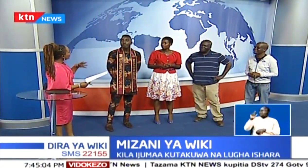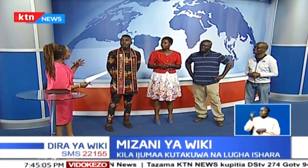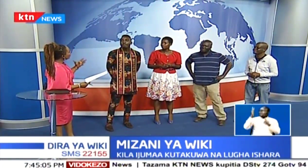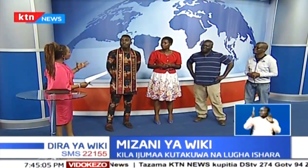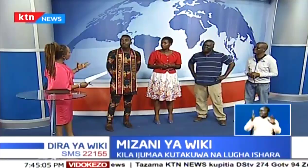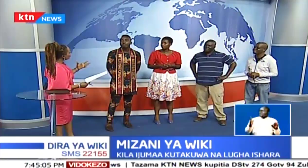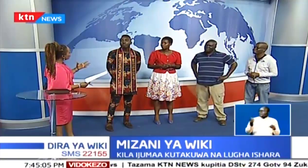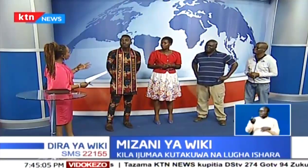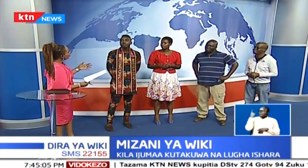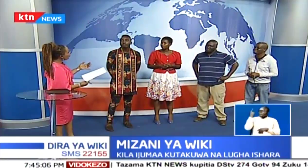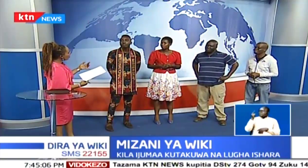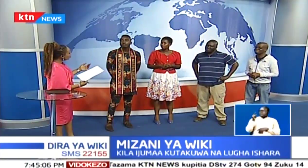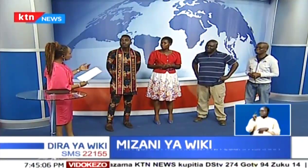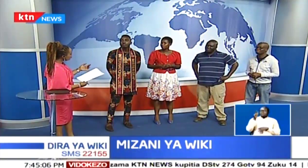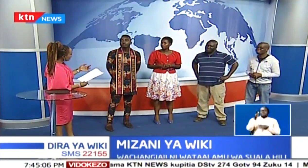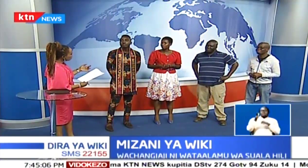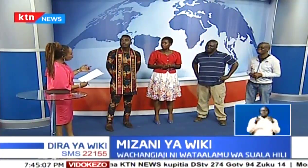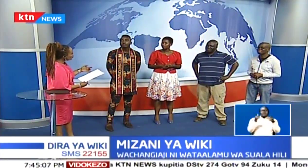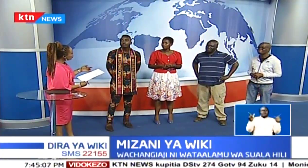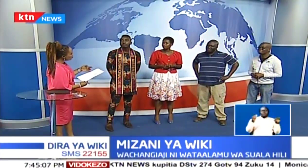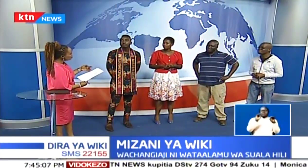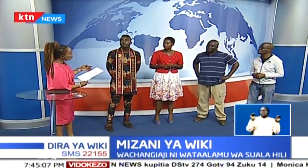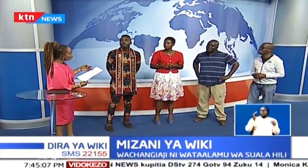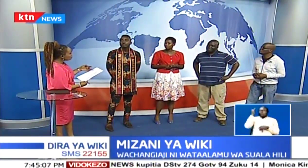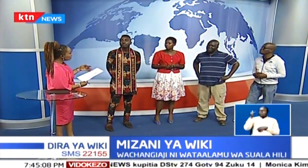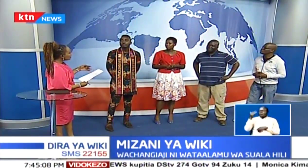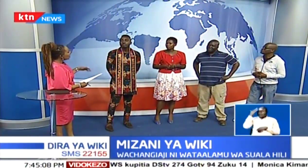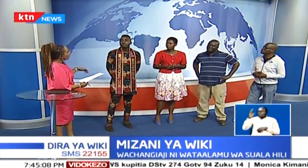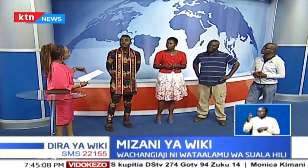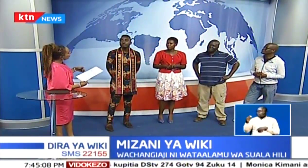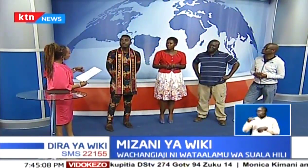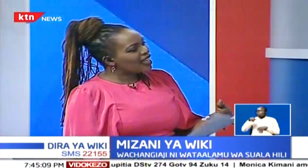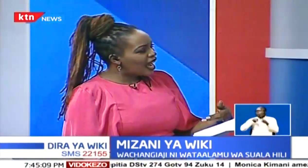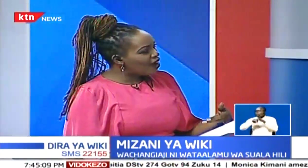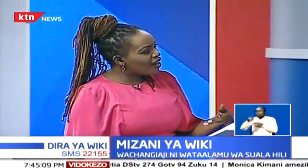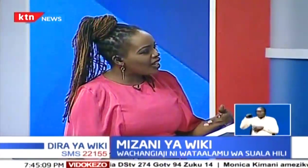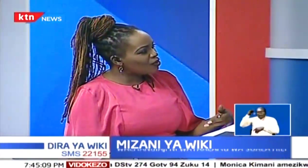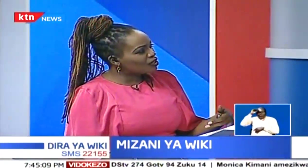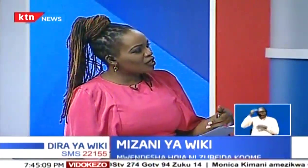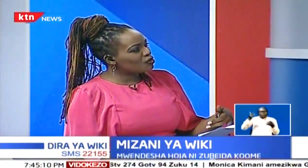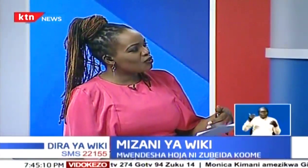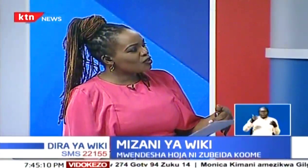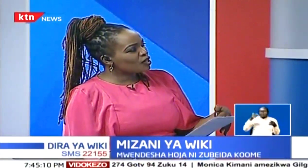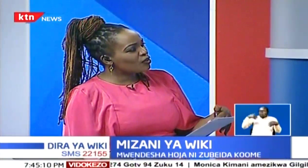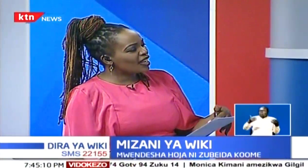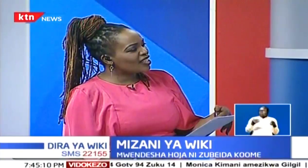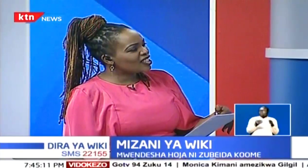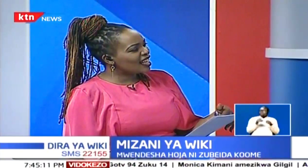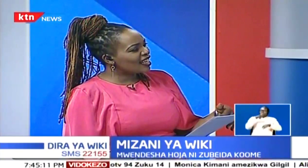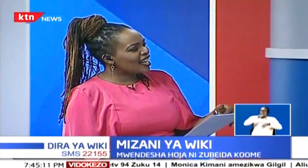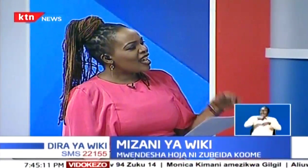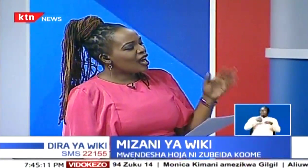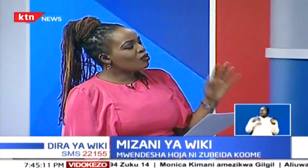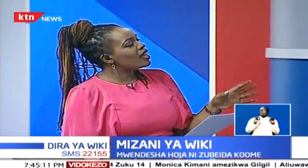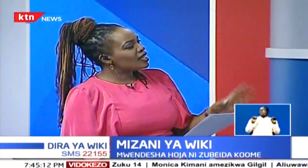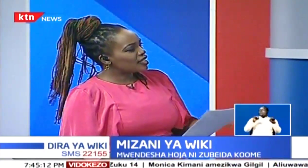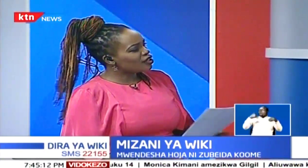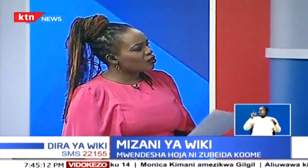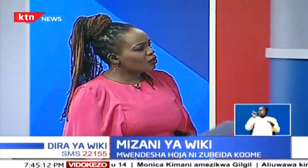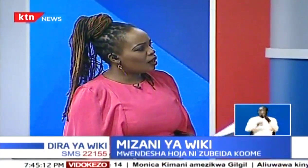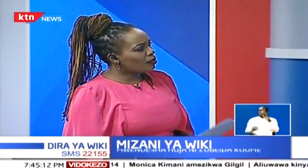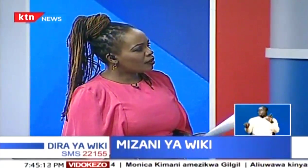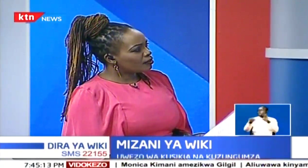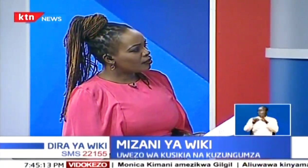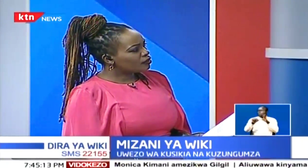Kenya hawa elewi luga ya ishara? Nikomba hawana, jui mahali pakwenda kujifunza, au nini ambacho ya hawa na ya kutaka kujifunza luga ya ishara, au